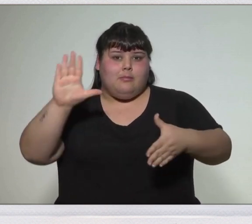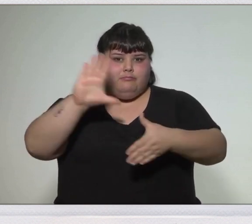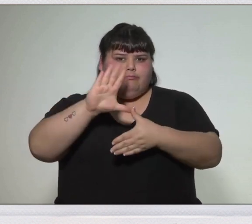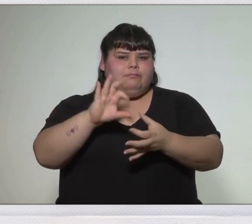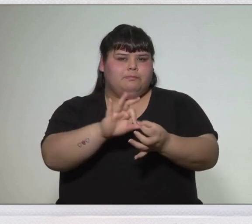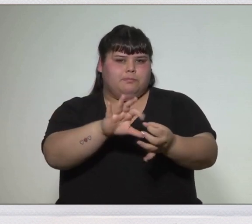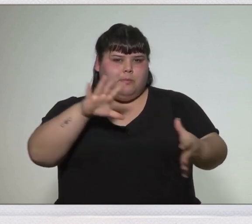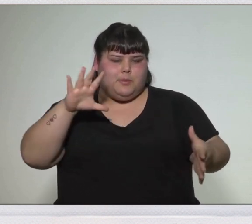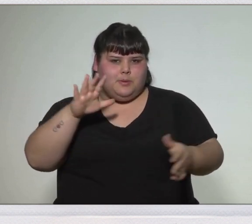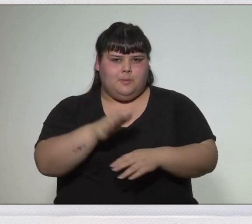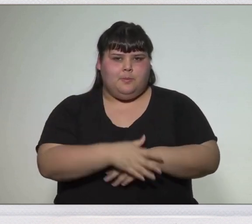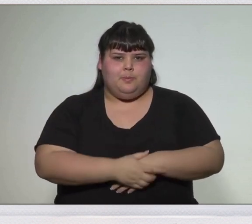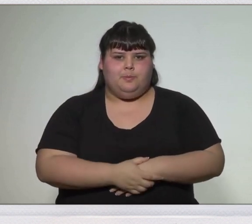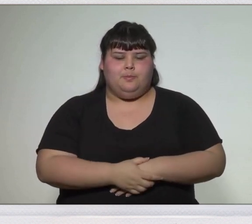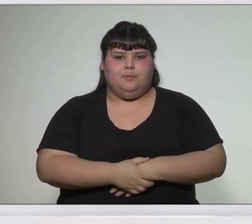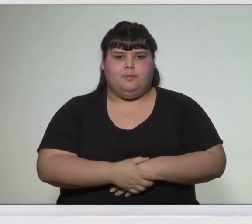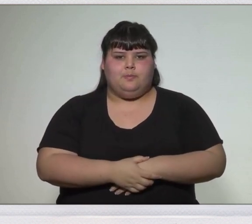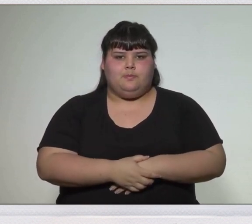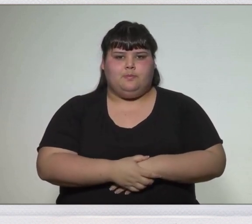emancipación de América.